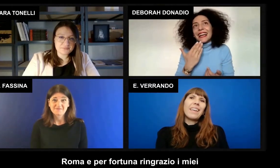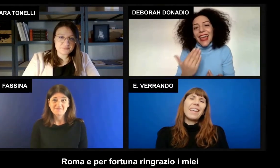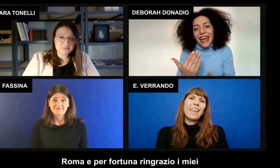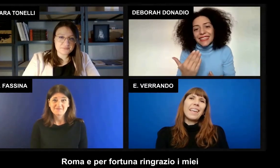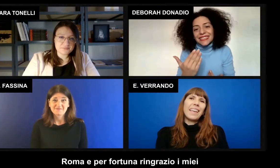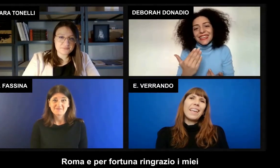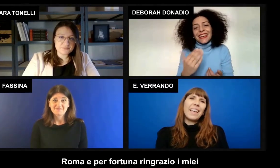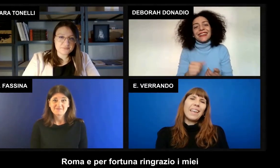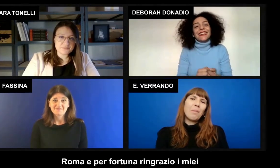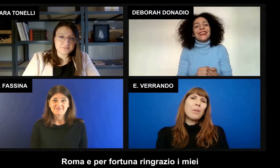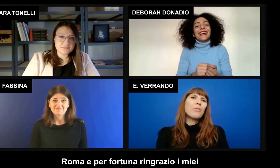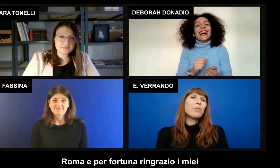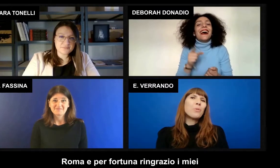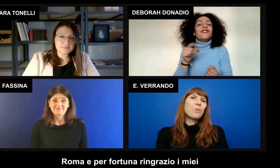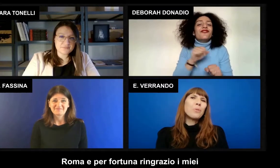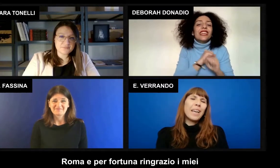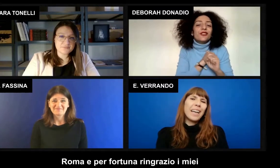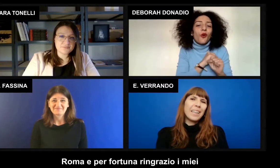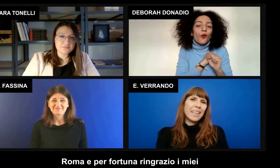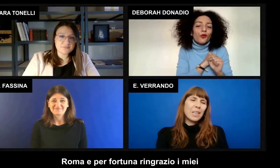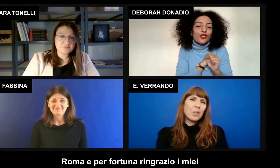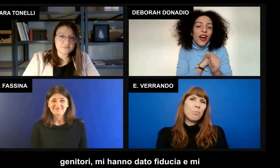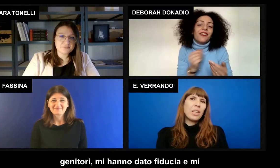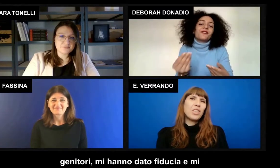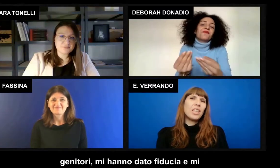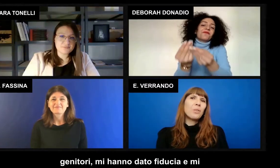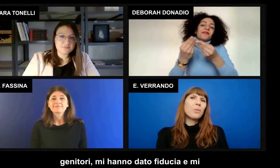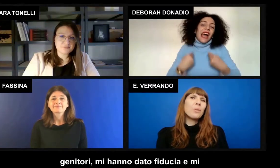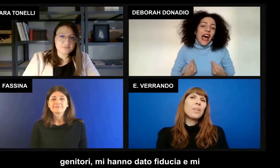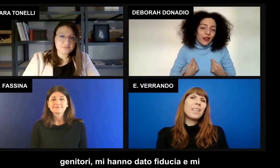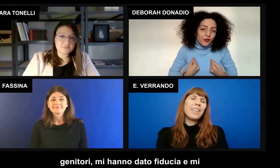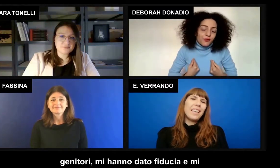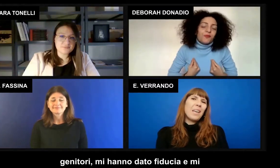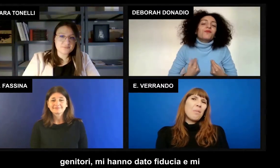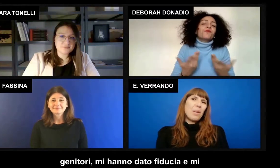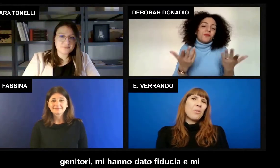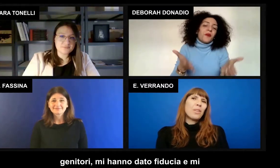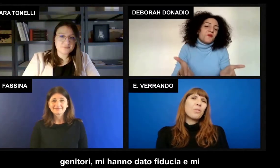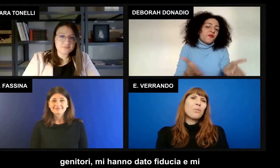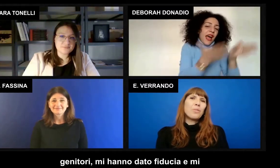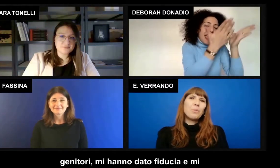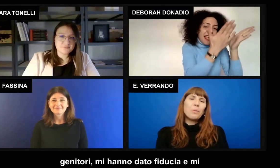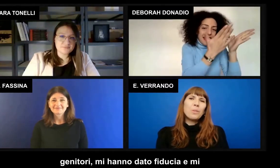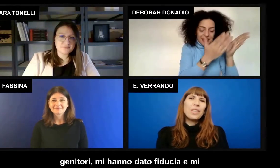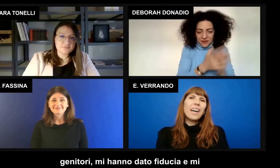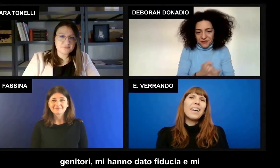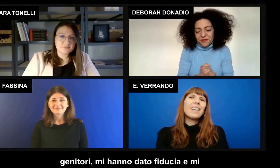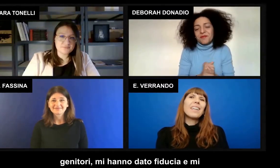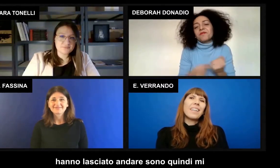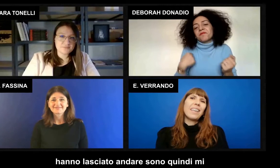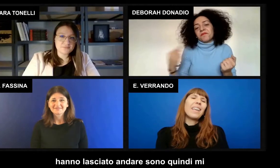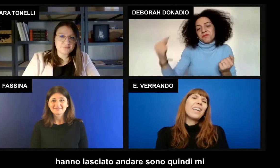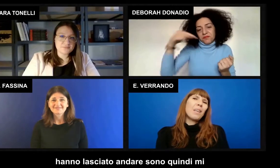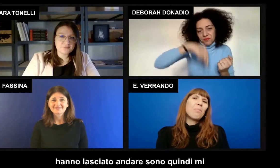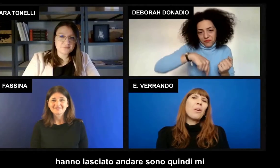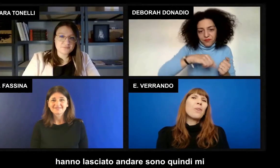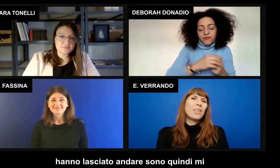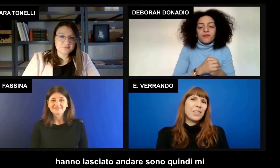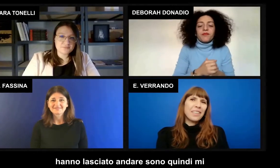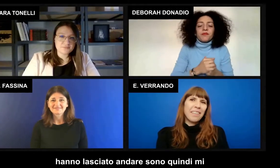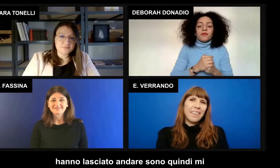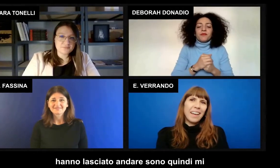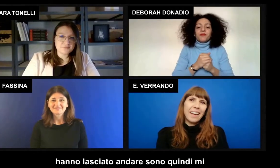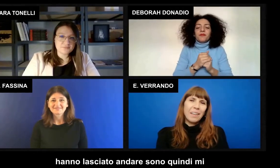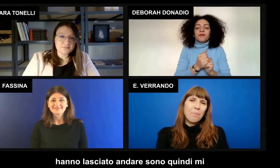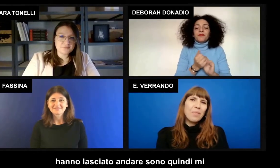e per fortuna ringrazio i miei genitori, mi hanno dato fiducia e mi hanno